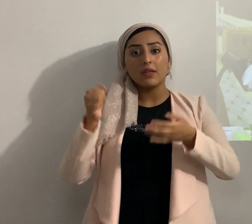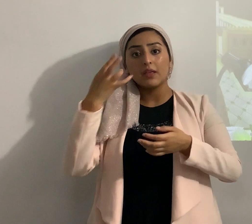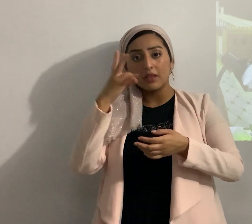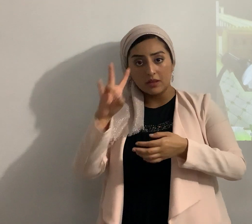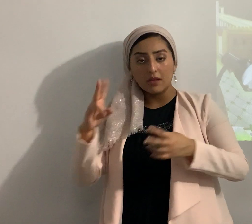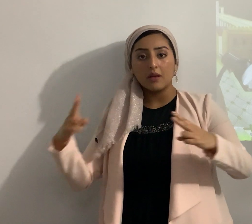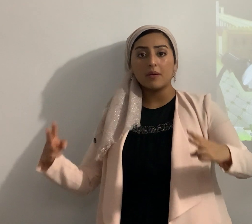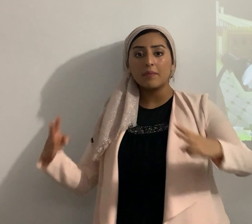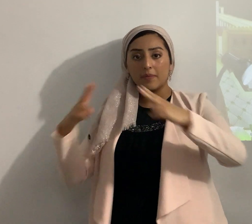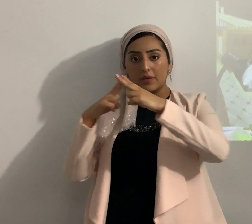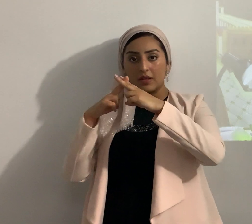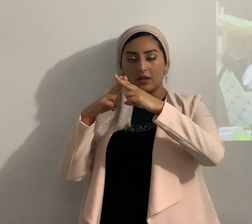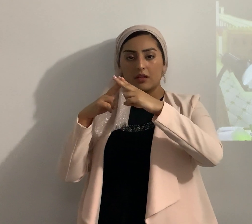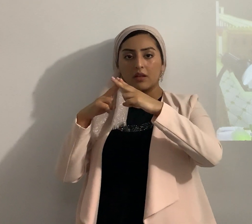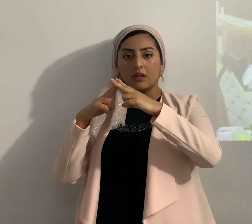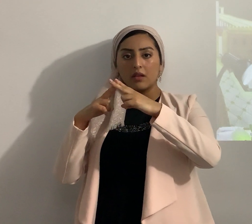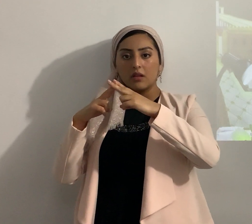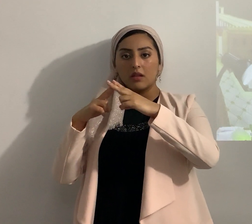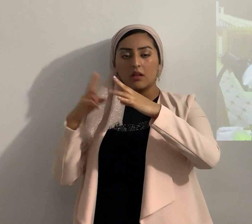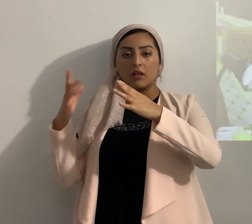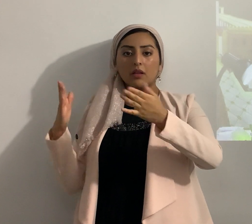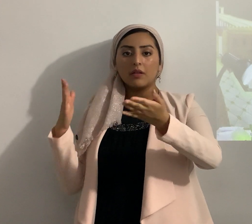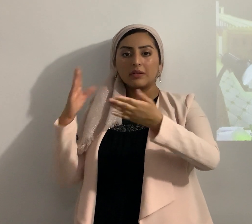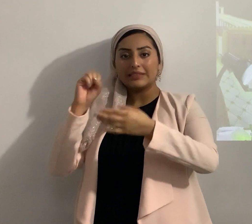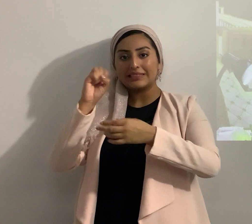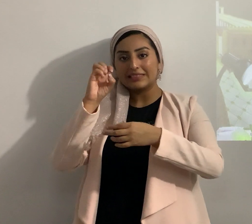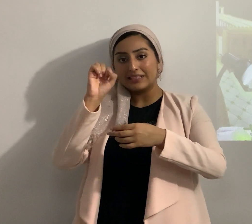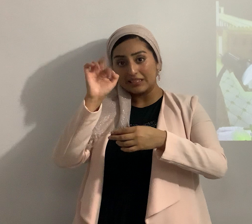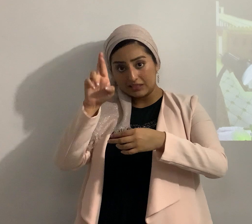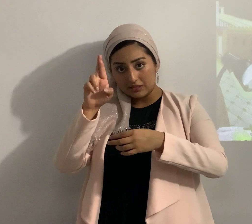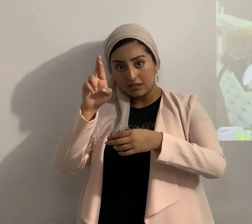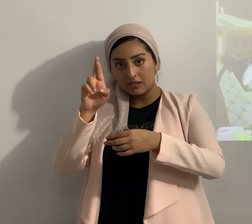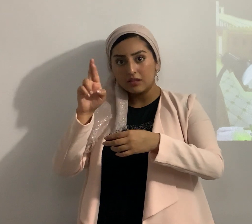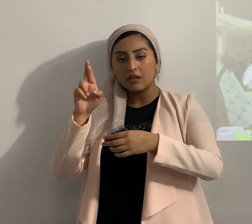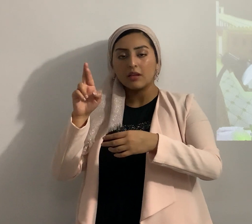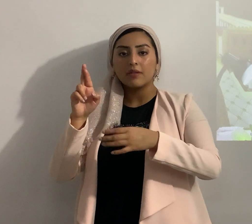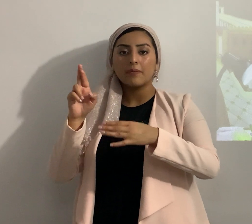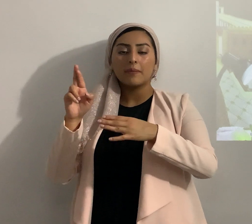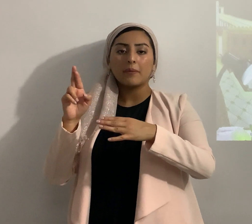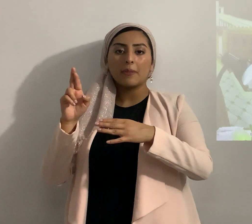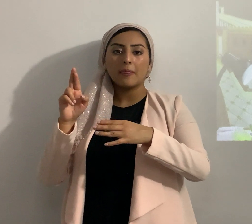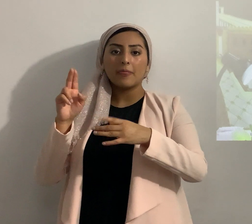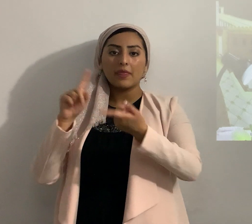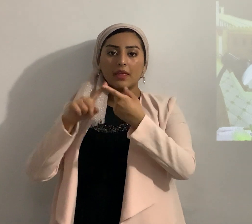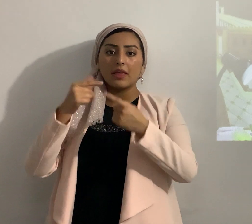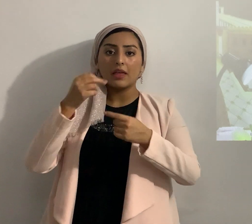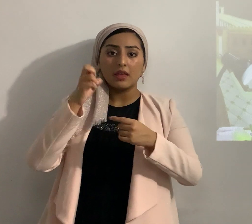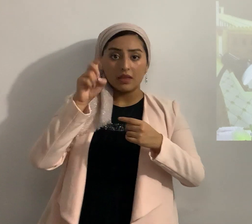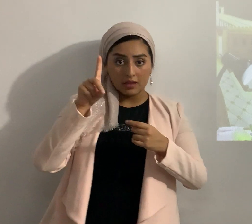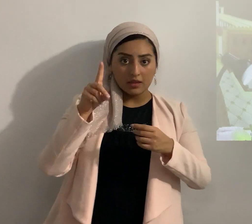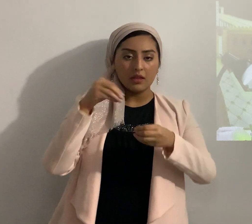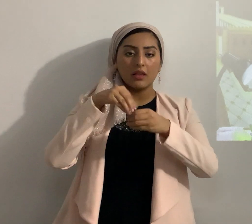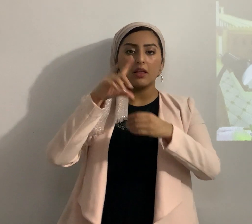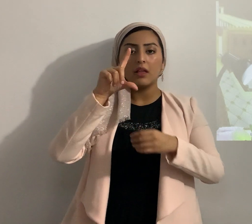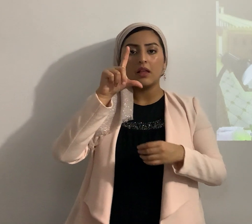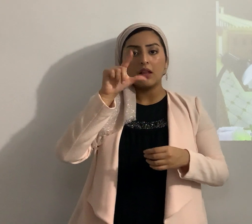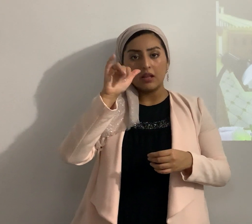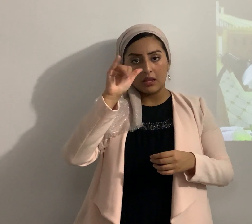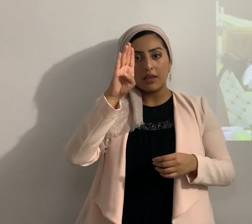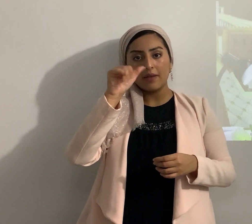Alad que sube hacia Seir hasta Balgalad Gad perdón en la llanura de Líbano a la falda del monte Hermón